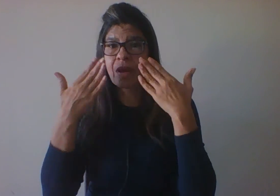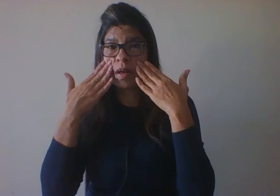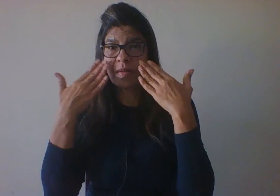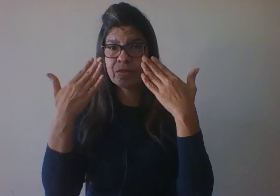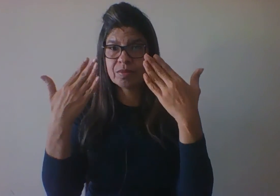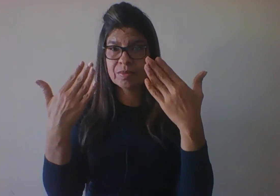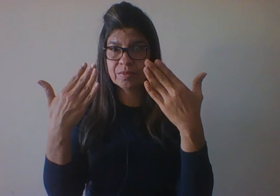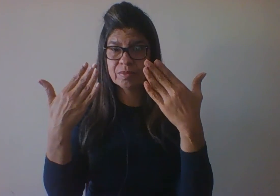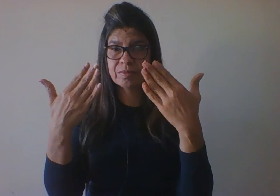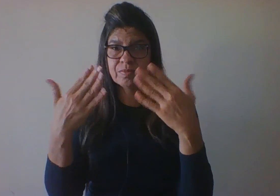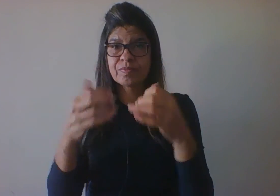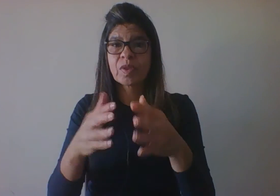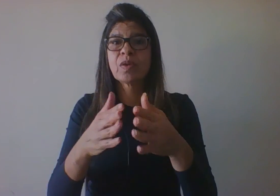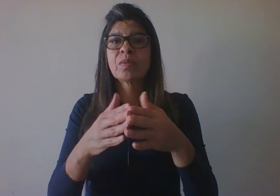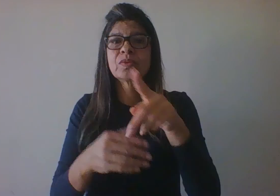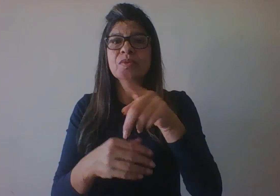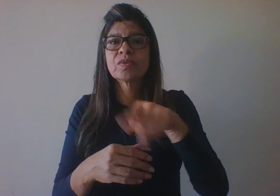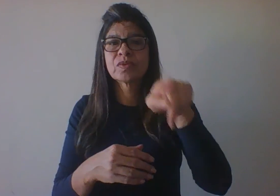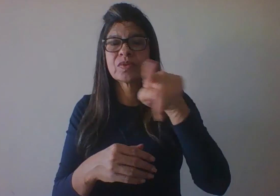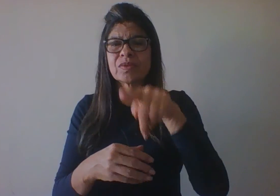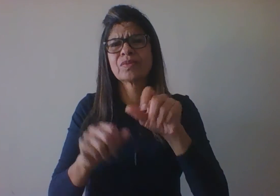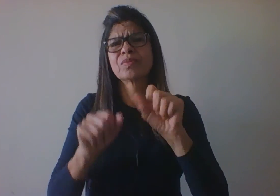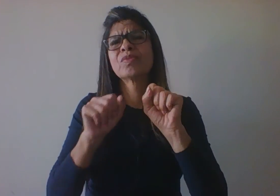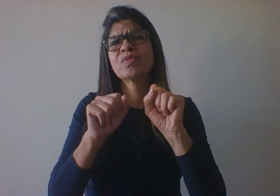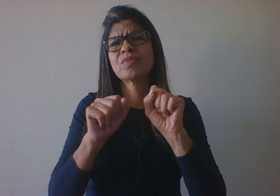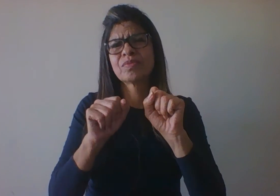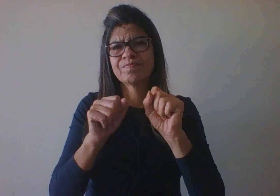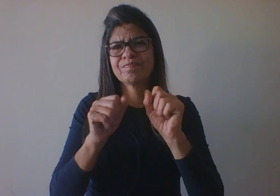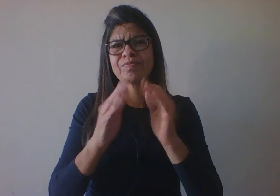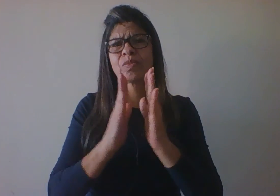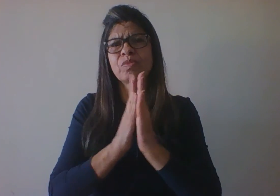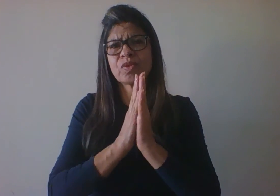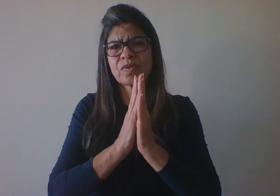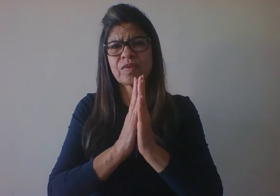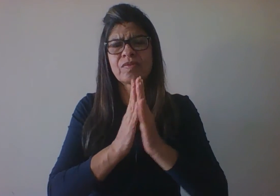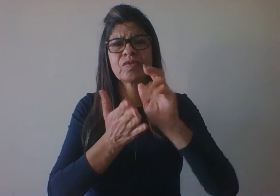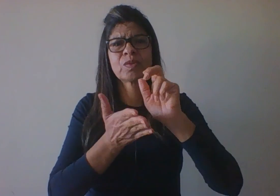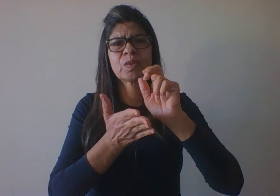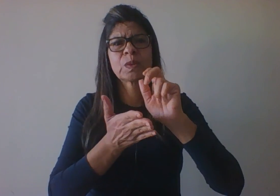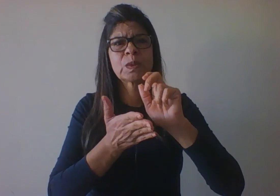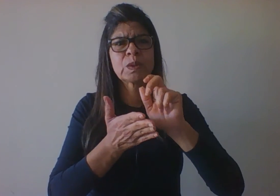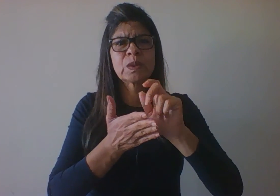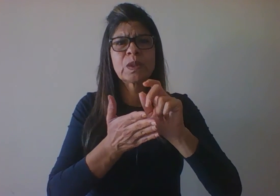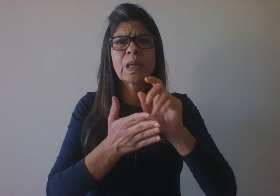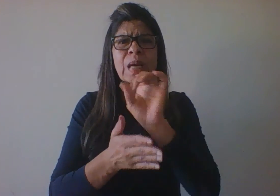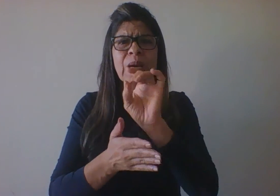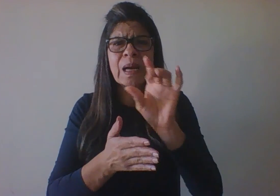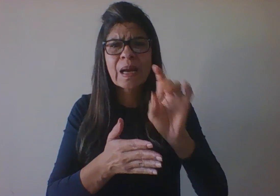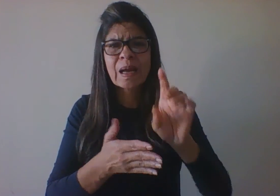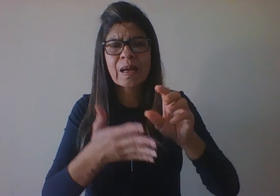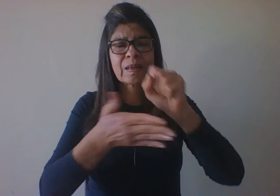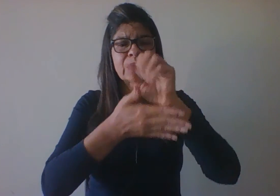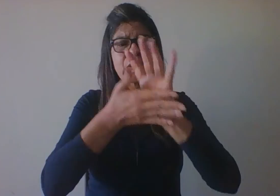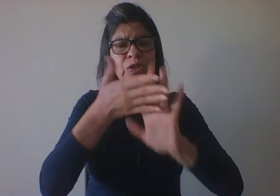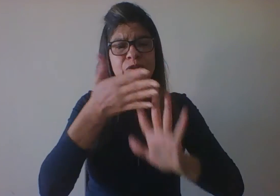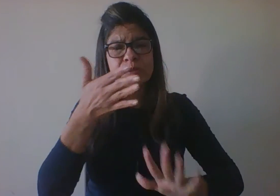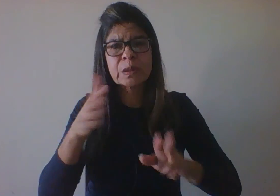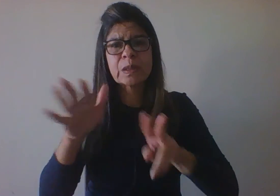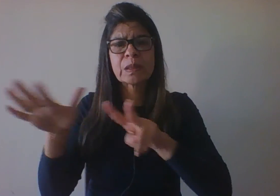possível para manter as atividades em dia, cada atividade, de cada semana, de cada fórum, e que